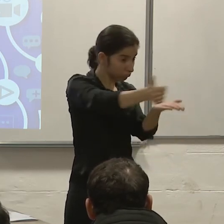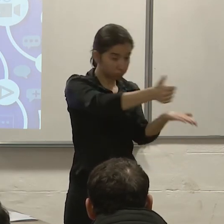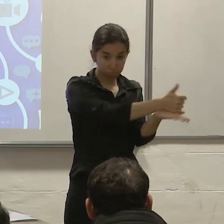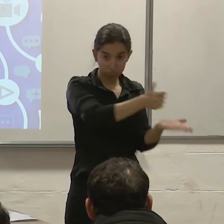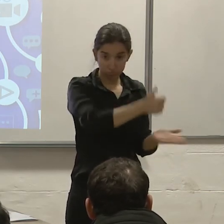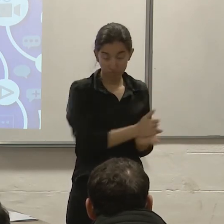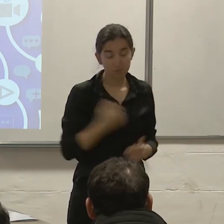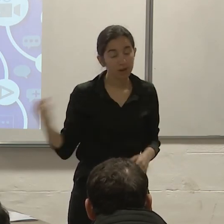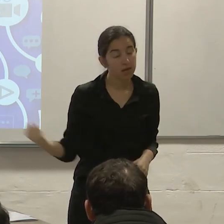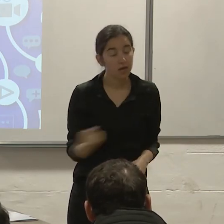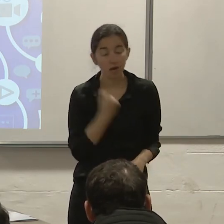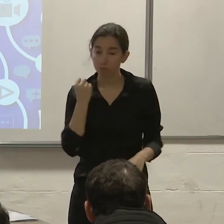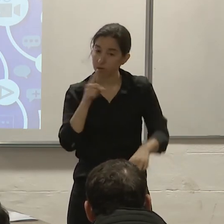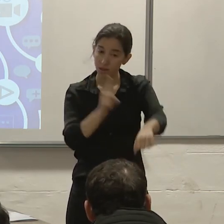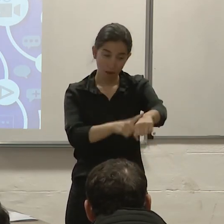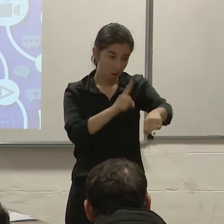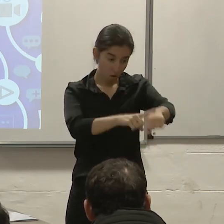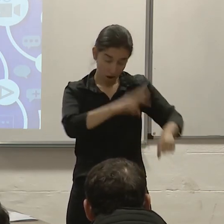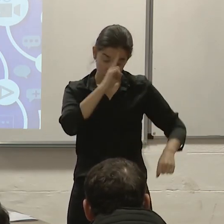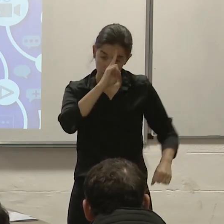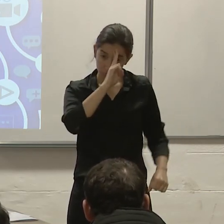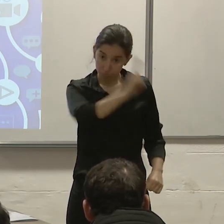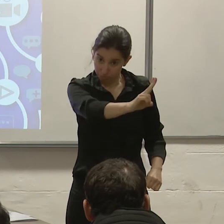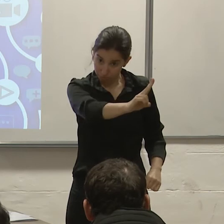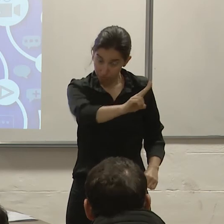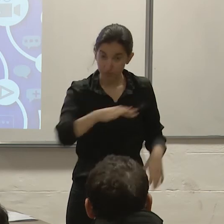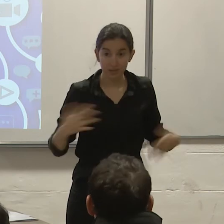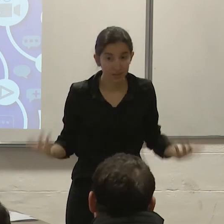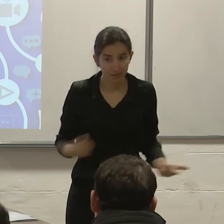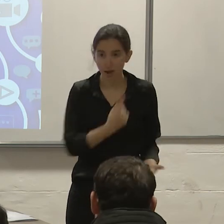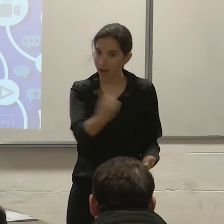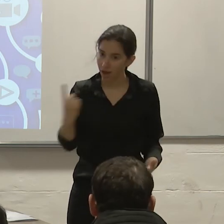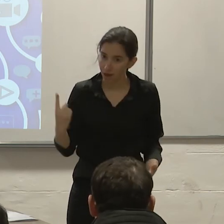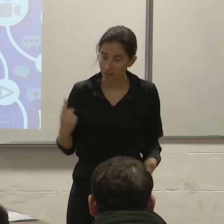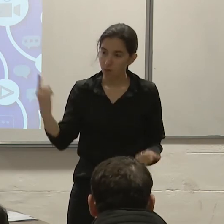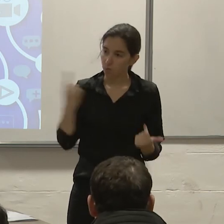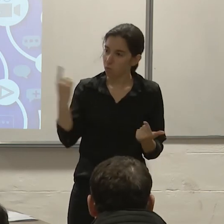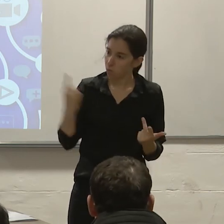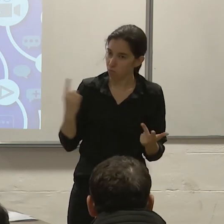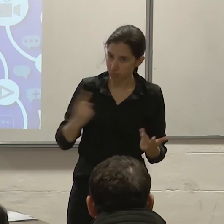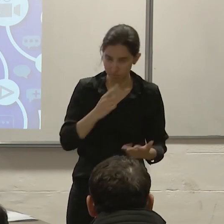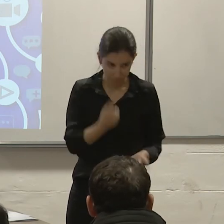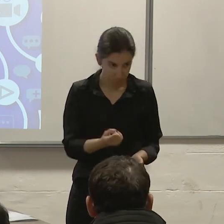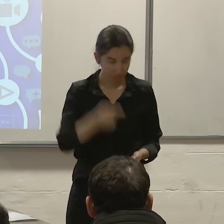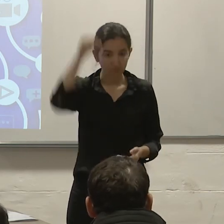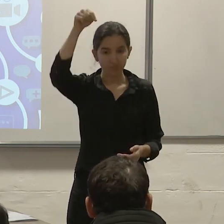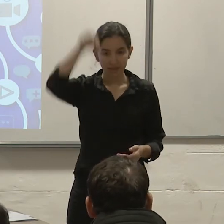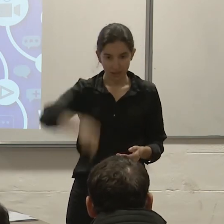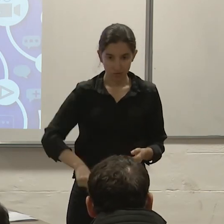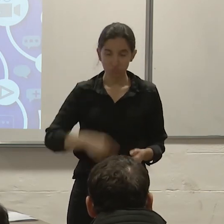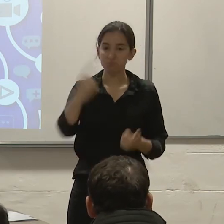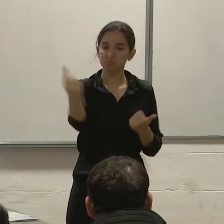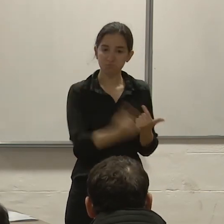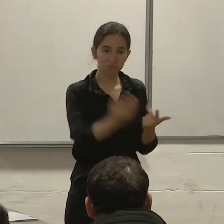favor ser muy respetuosos de ese tiempo para que todas las exposiciones puedan ser escuchadas. Ahora sí abrimos la lista de oradoras y